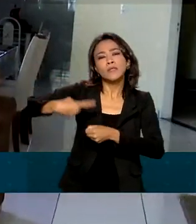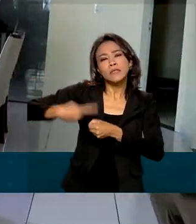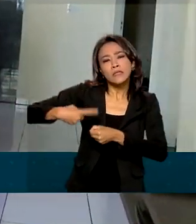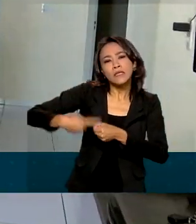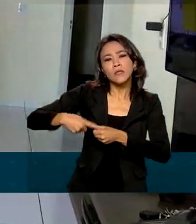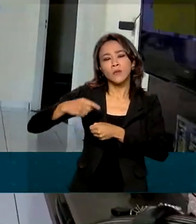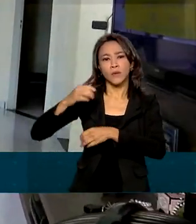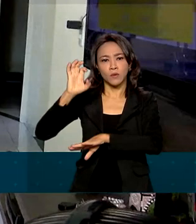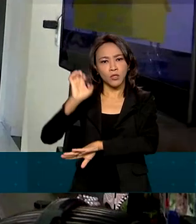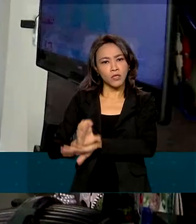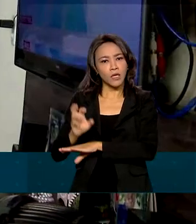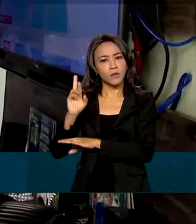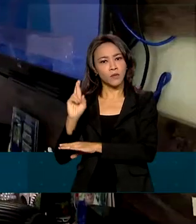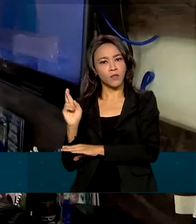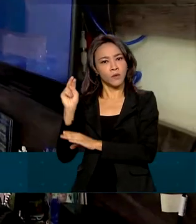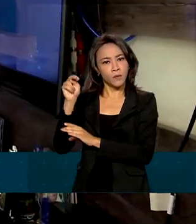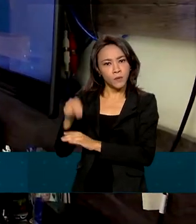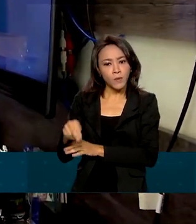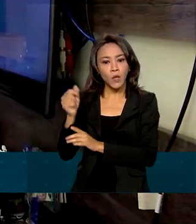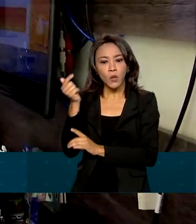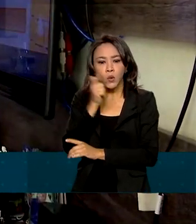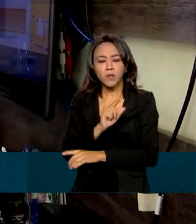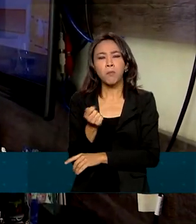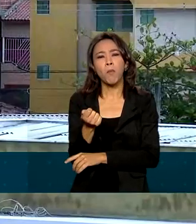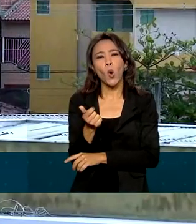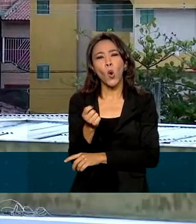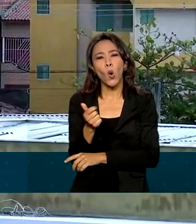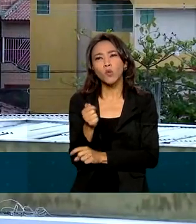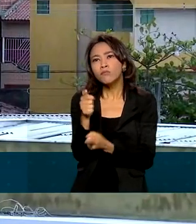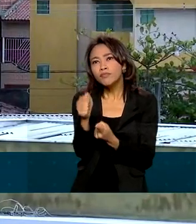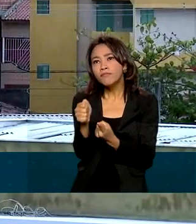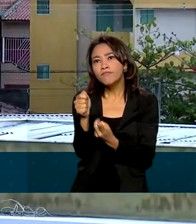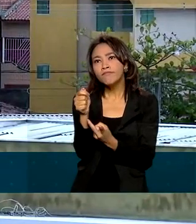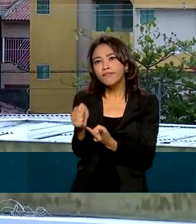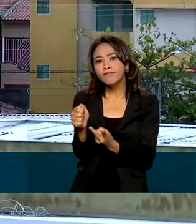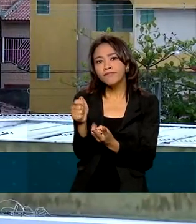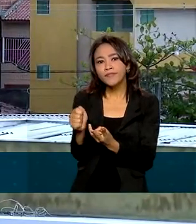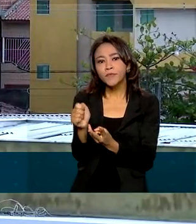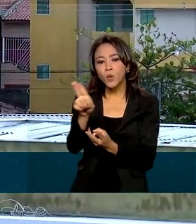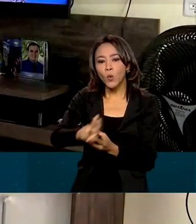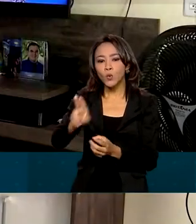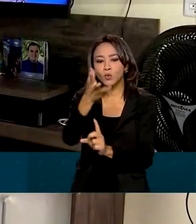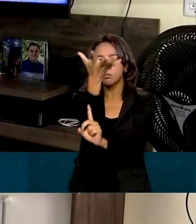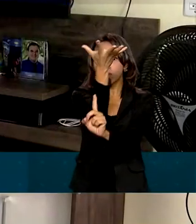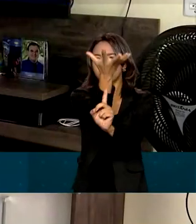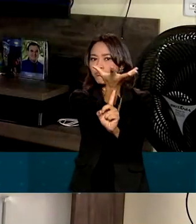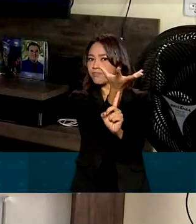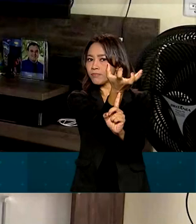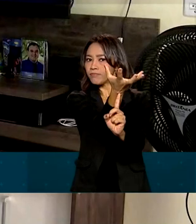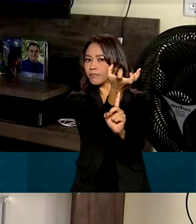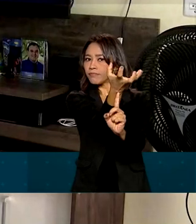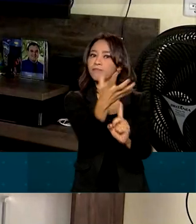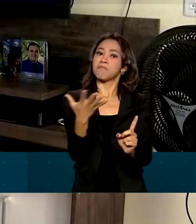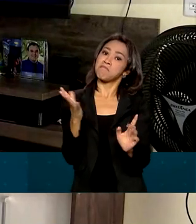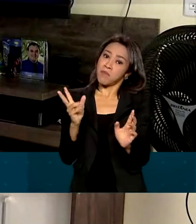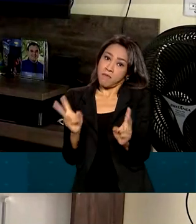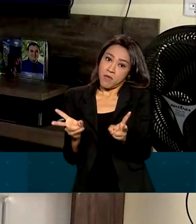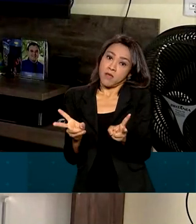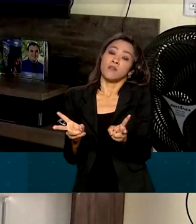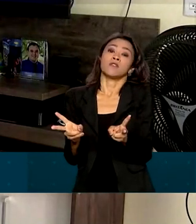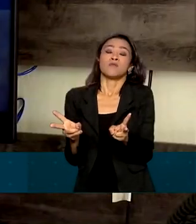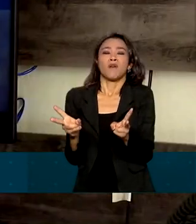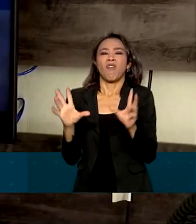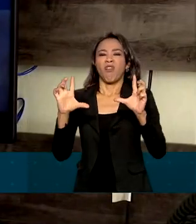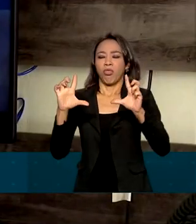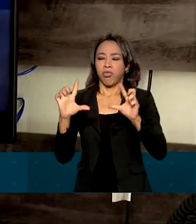do Norte, só é possível sintonizar poucos canais com o uso de uma antena parabólica. Mesmo assim, com baixa